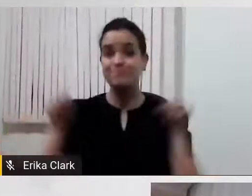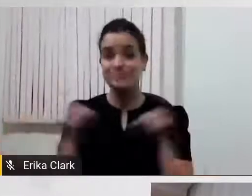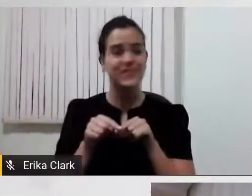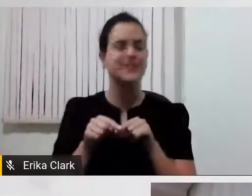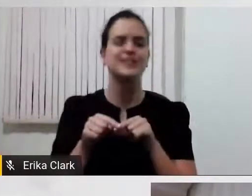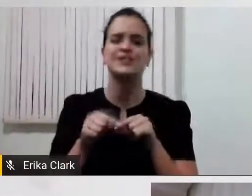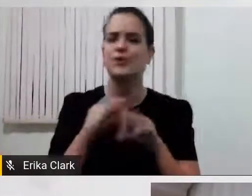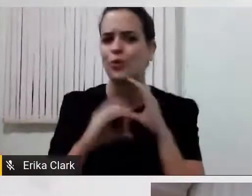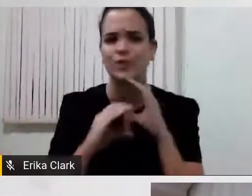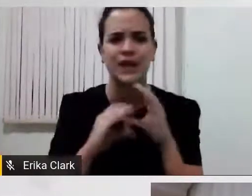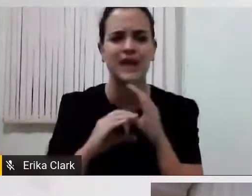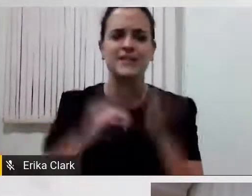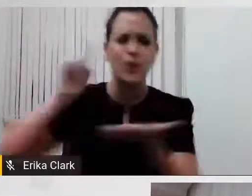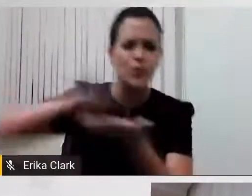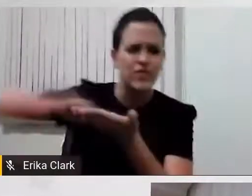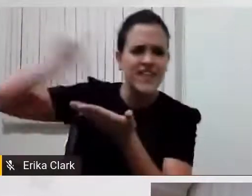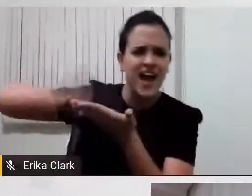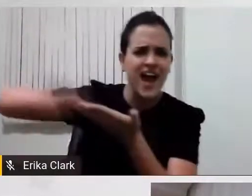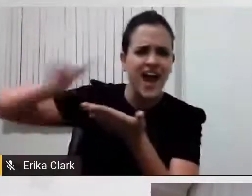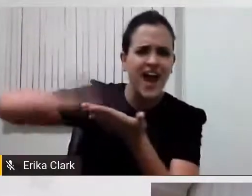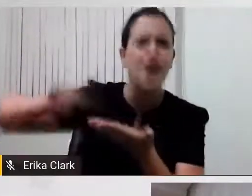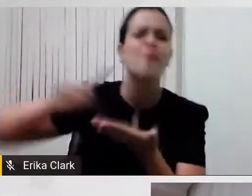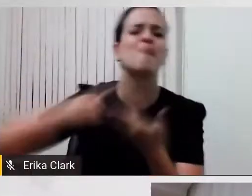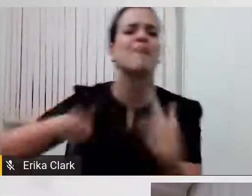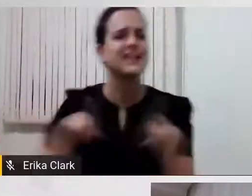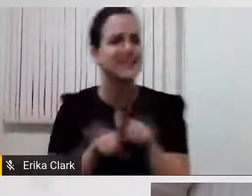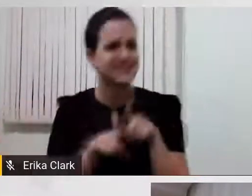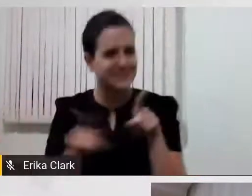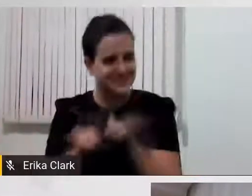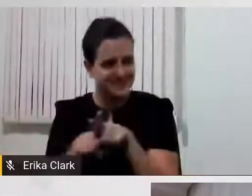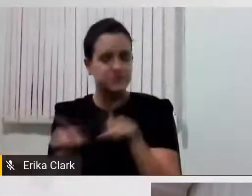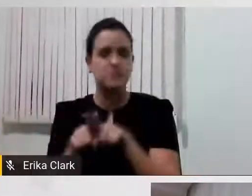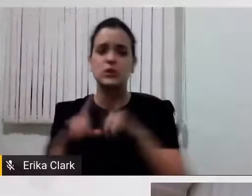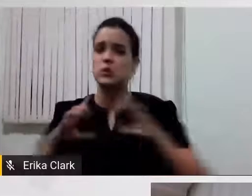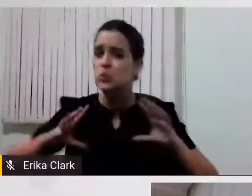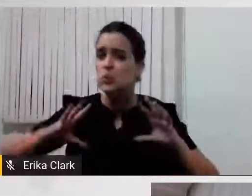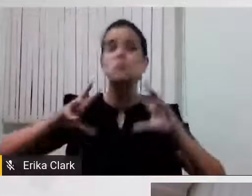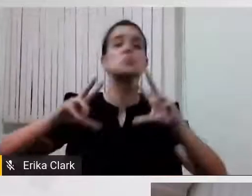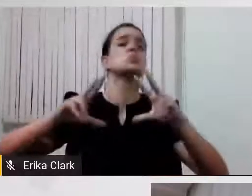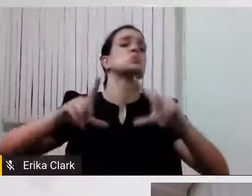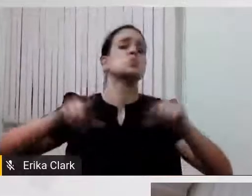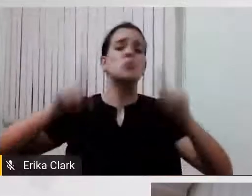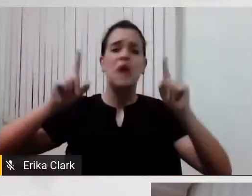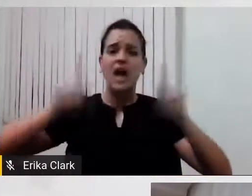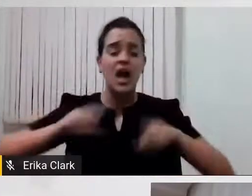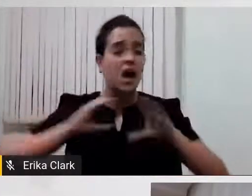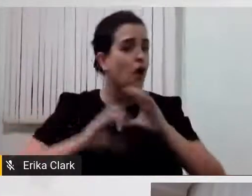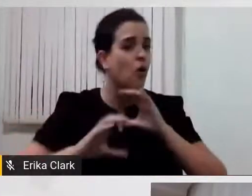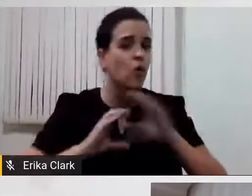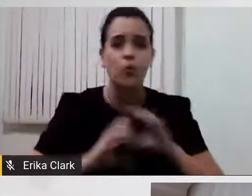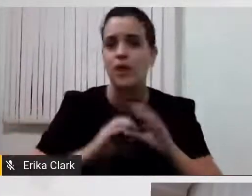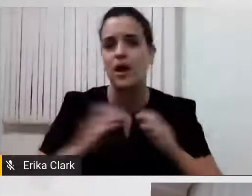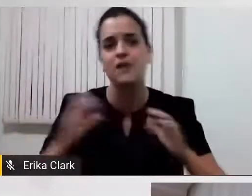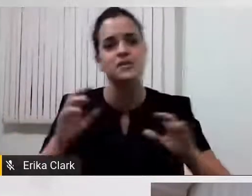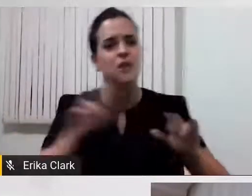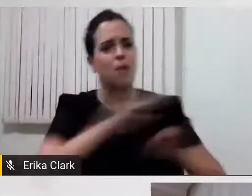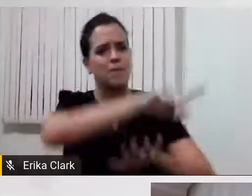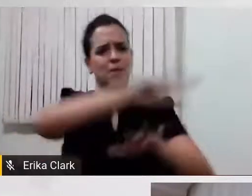tablets hoje com pranchas dinâmicas, o acesso ocular para escolher mensagens do computador ou o tablet fala,